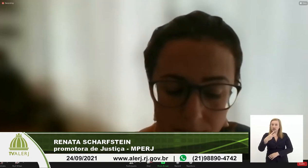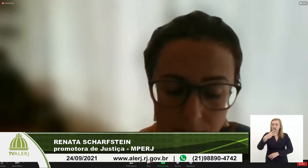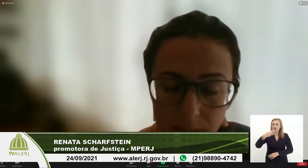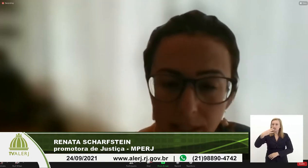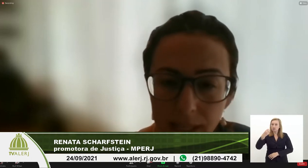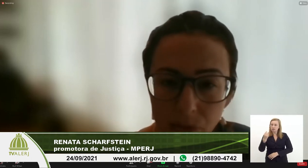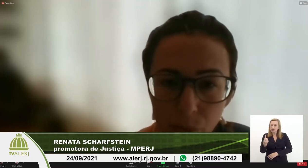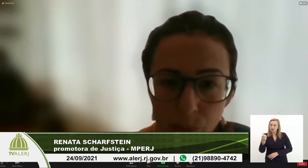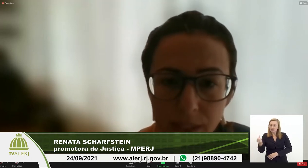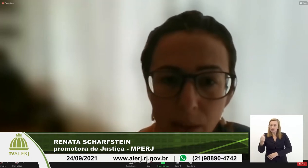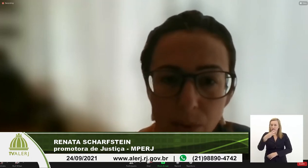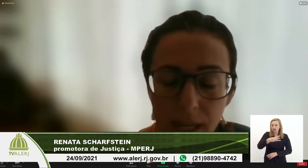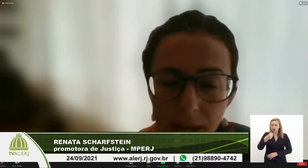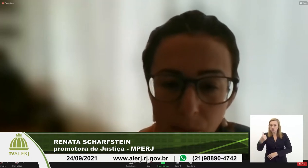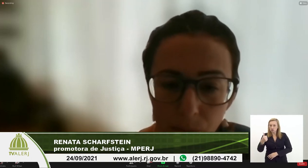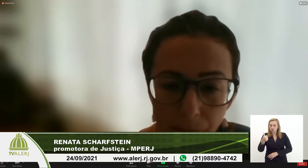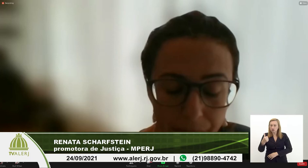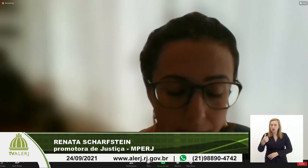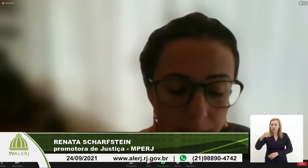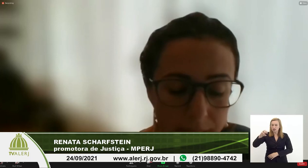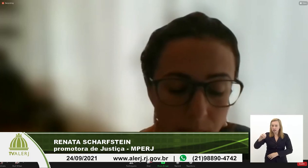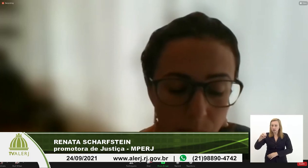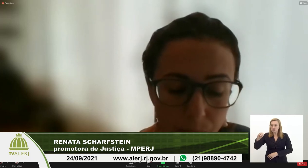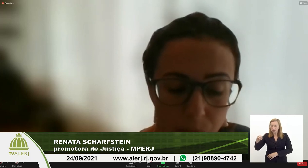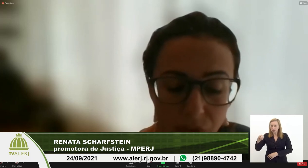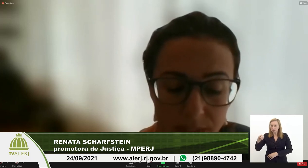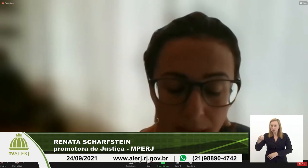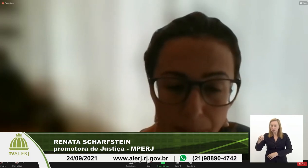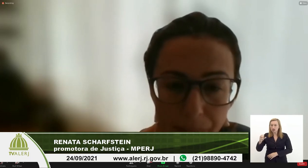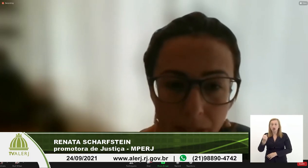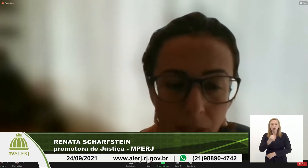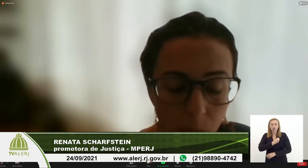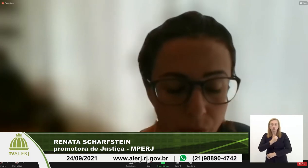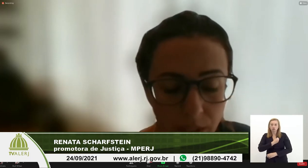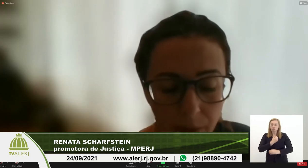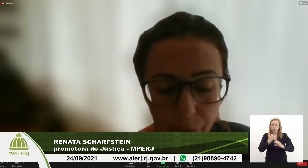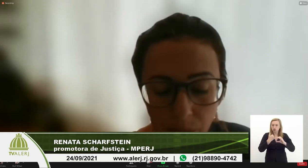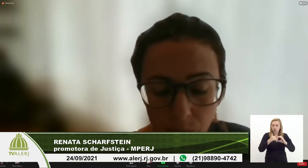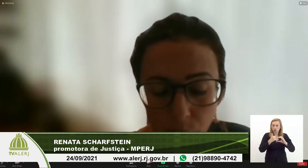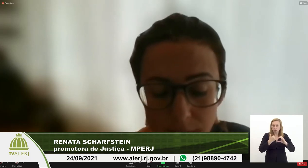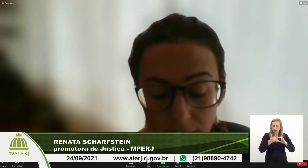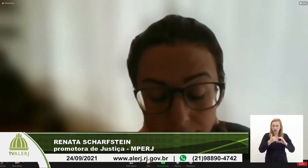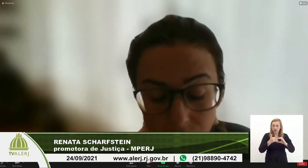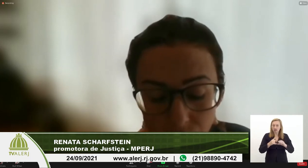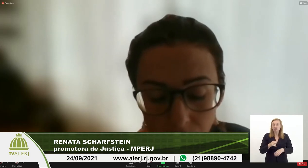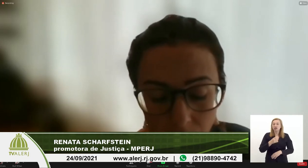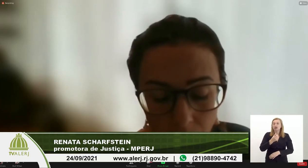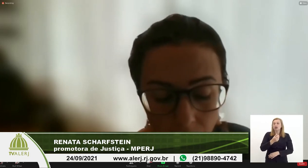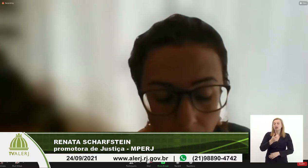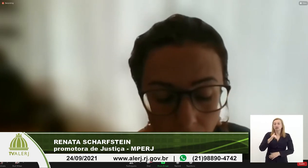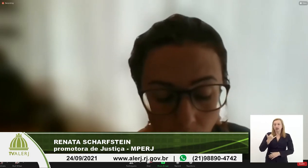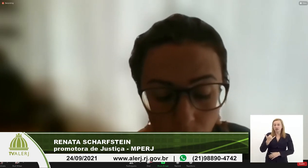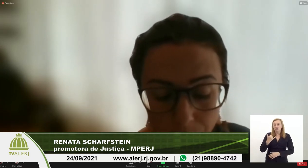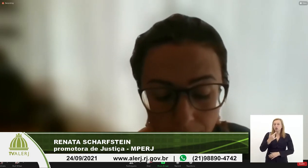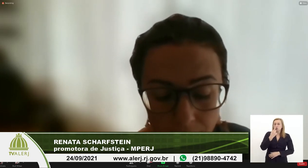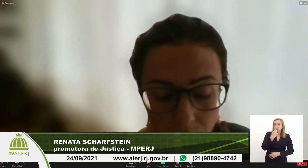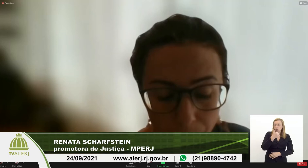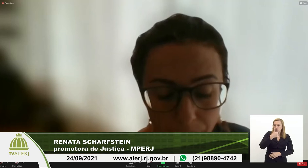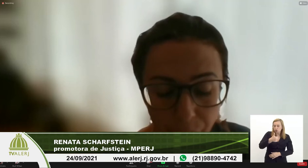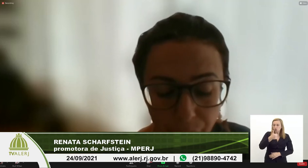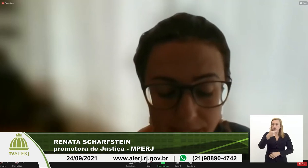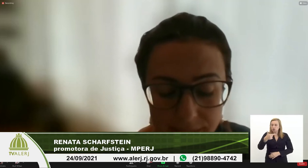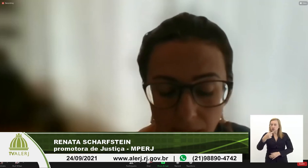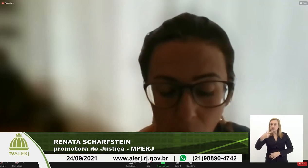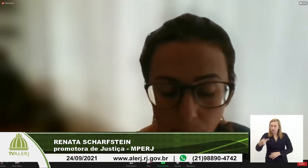366 3100 esse é o número de zap o de telefone é 127 o e